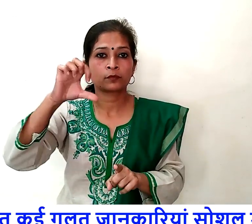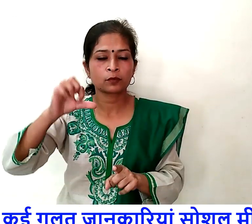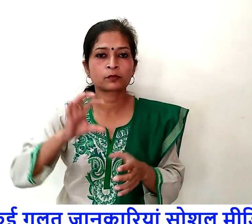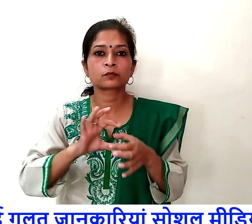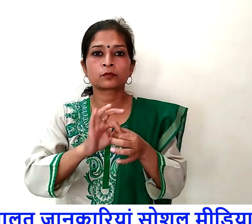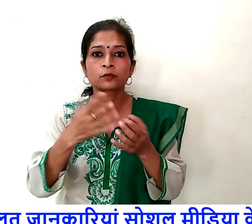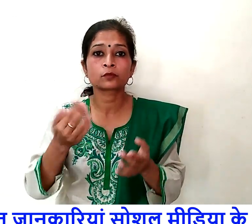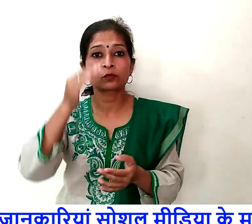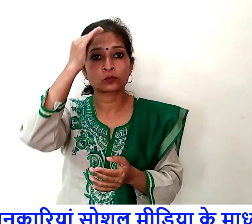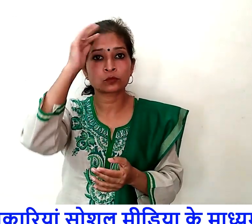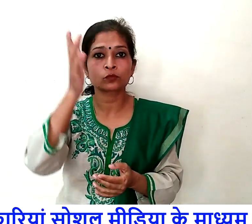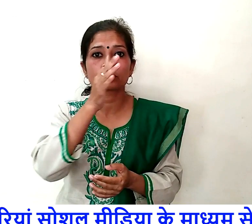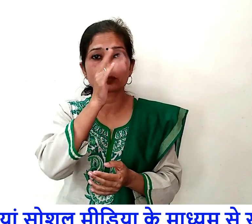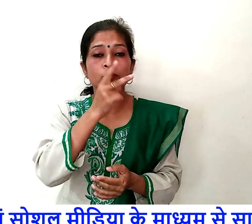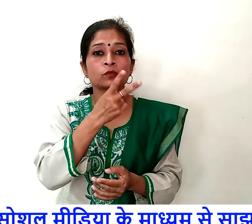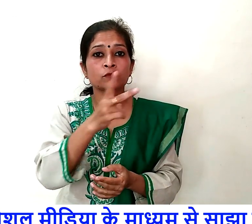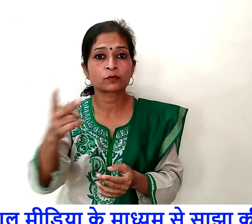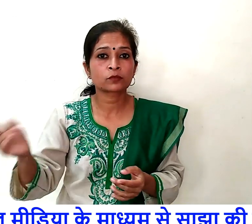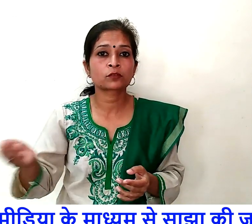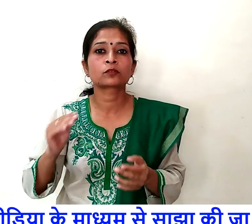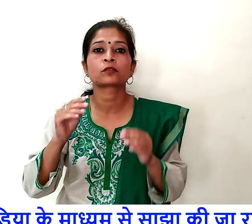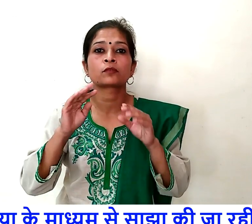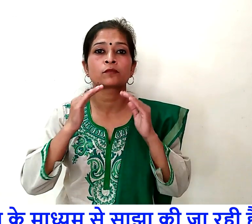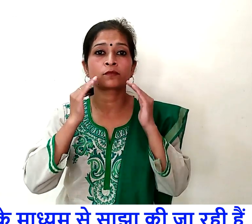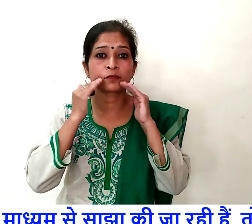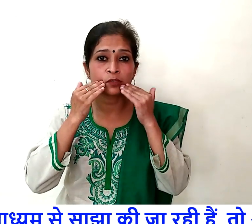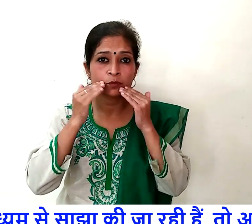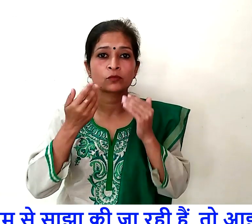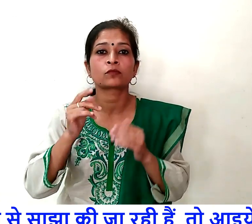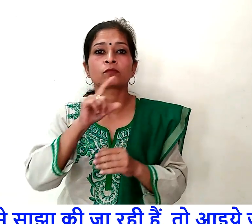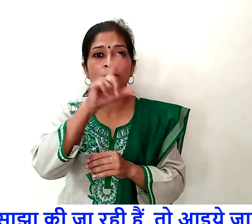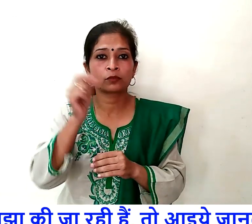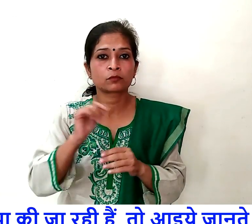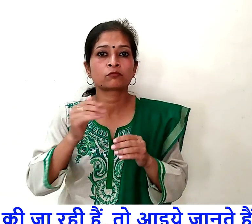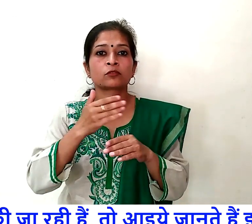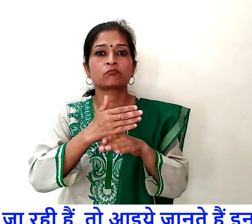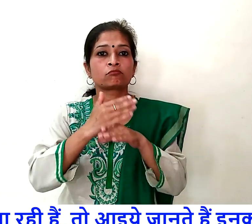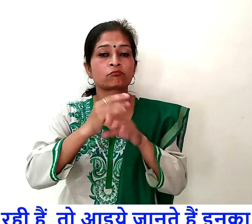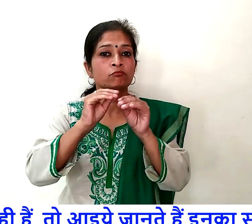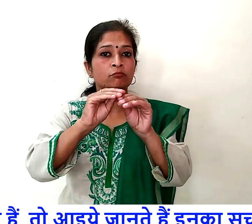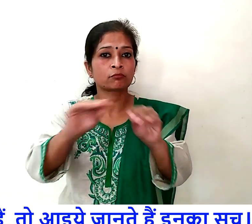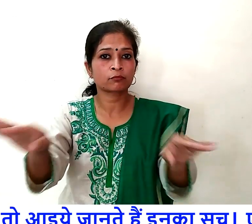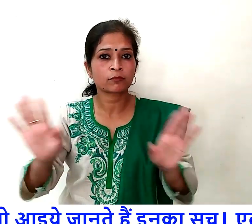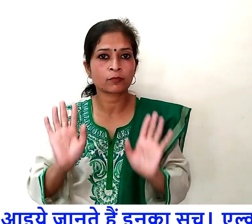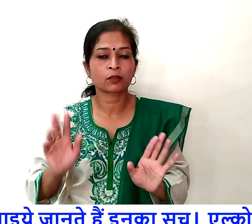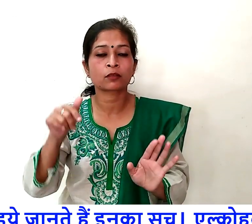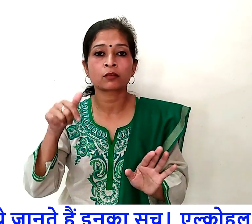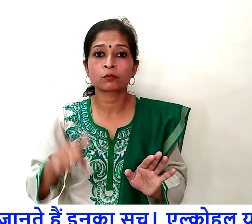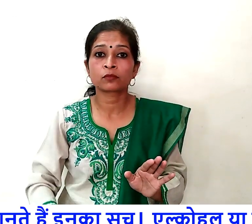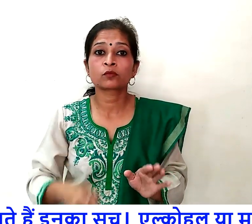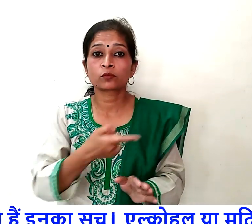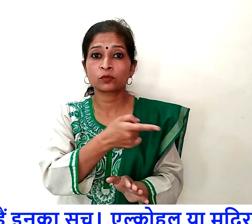जानकारियां सोशल मीडिया के माध्यम से साज़ा की जा रही हैं तो आईए जानते हैं इनका सच